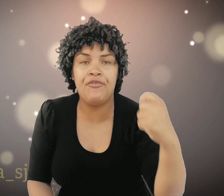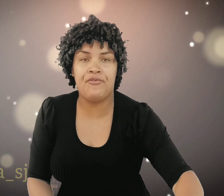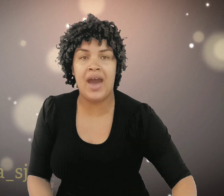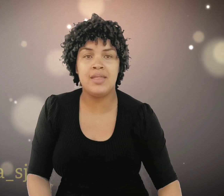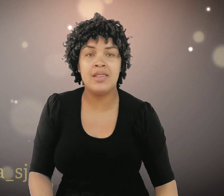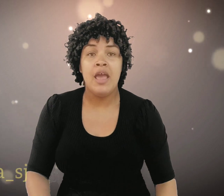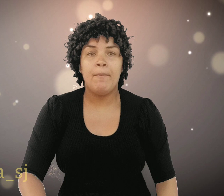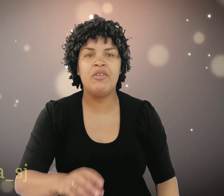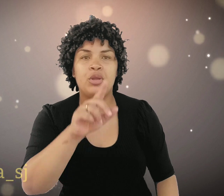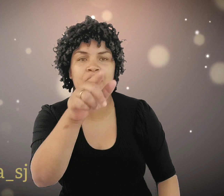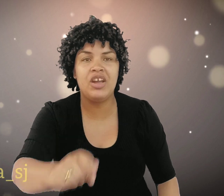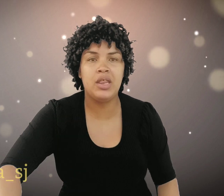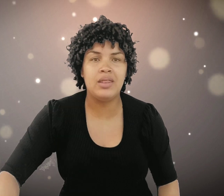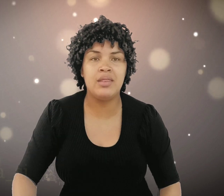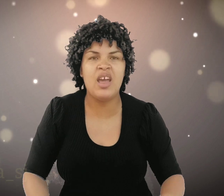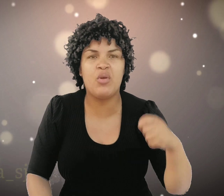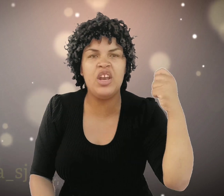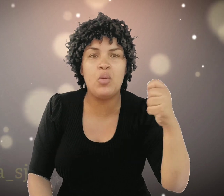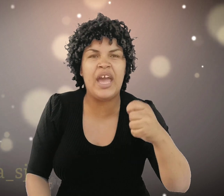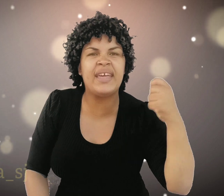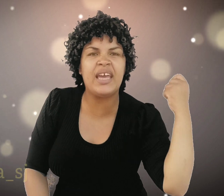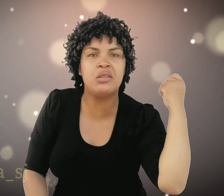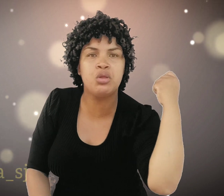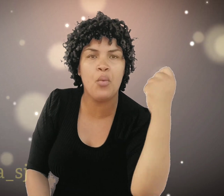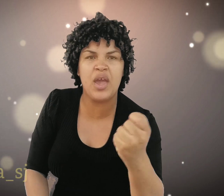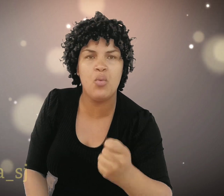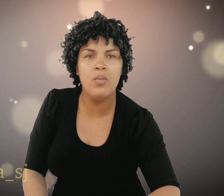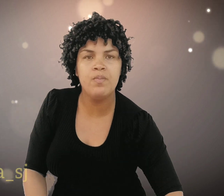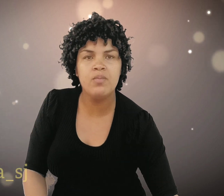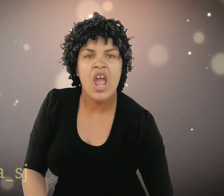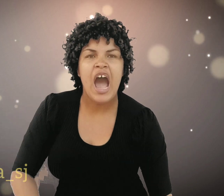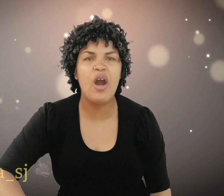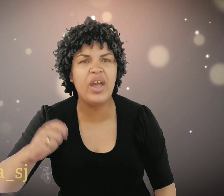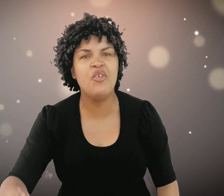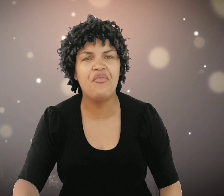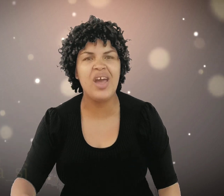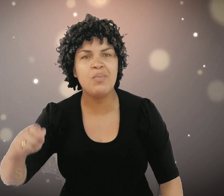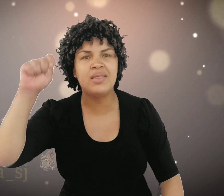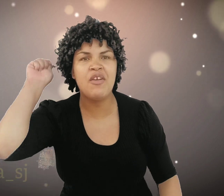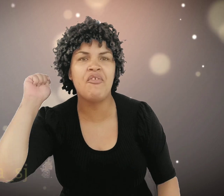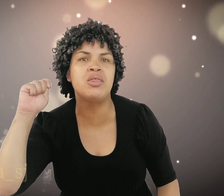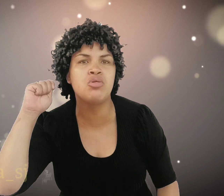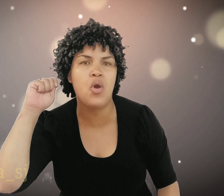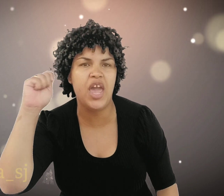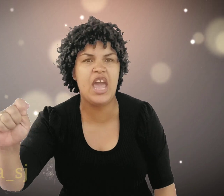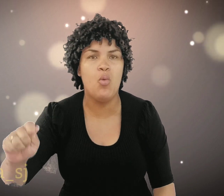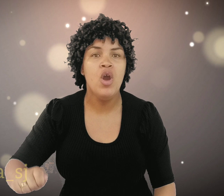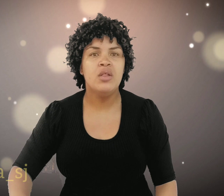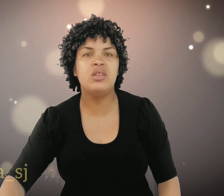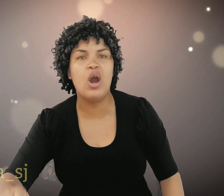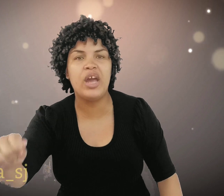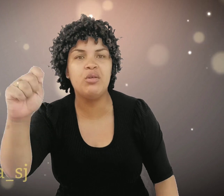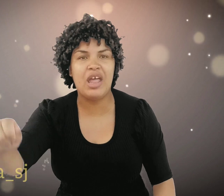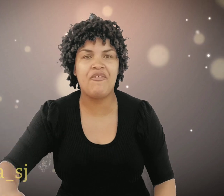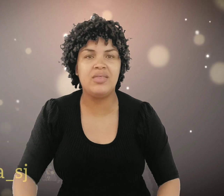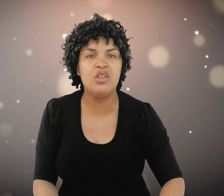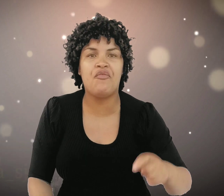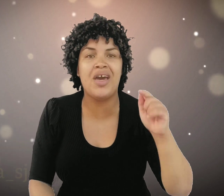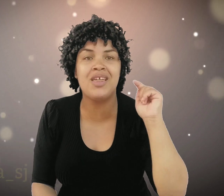faz. Mas você vai dizer. Se alguém não quer quem quer sou eu. Alguém não faz mas quem faz sou eu. Se alguém não está fazendo faça